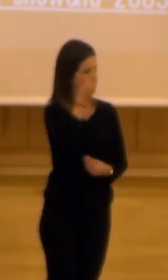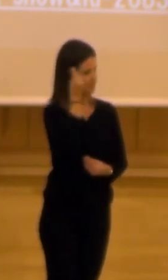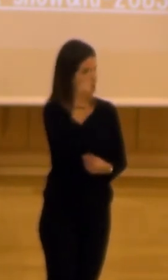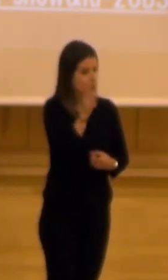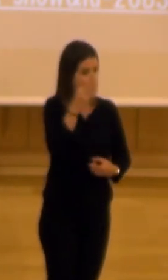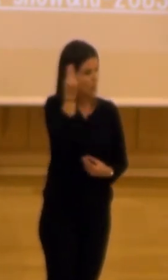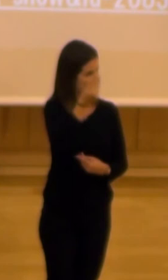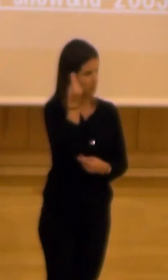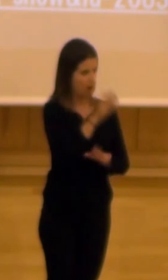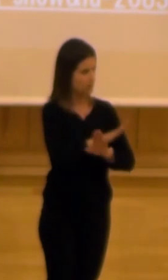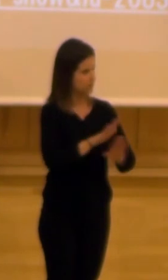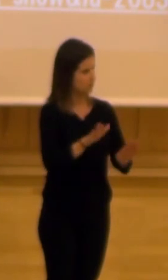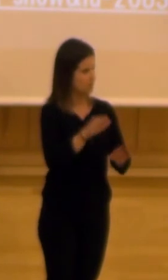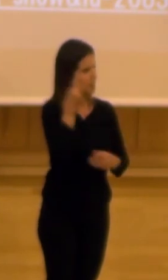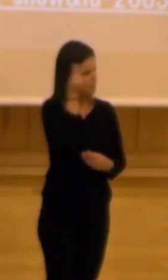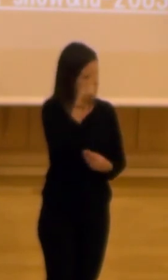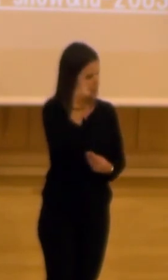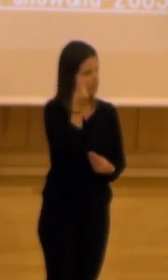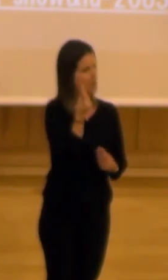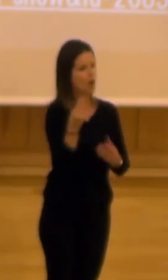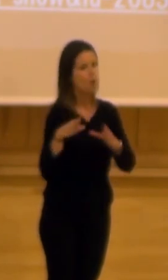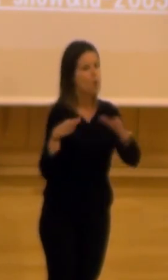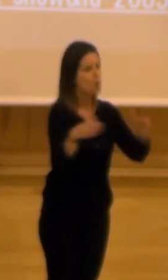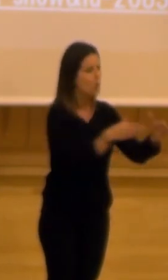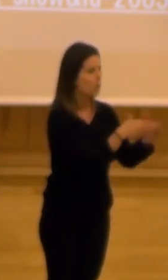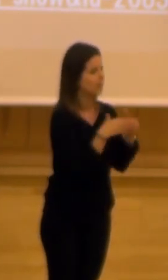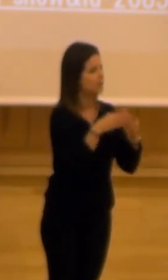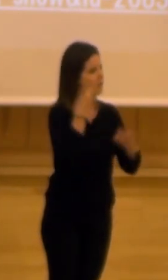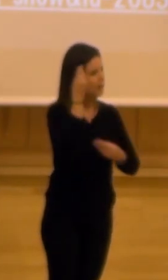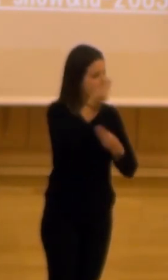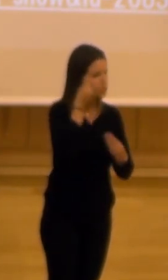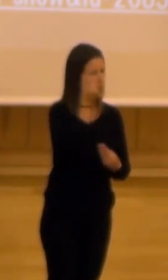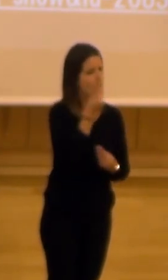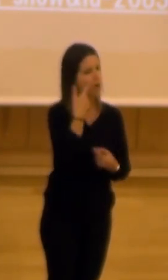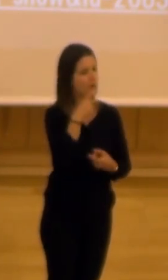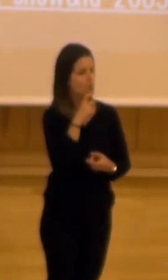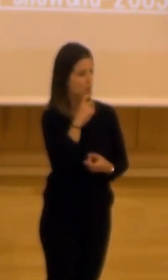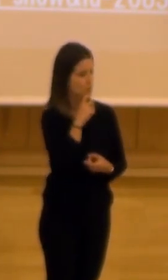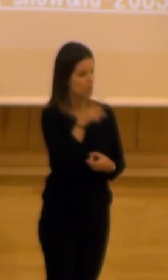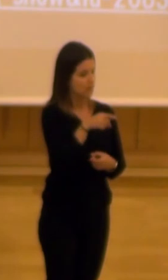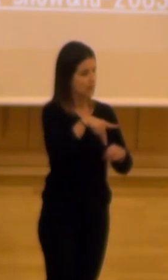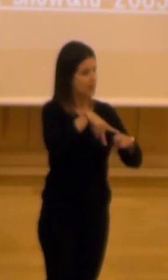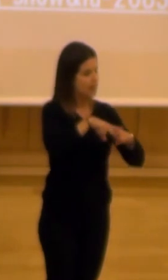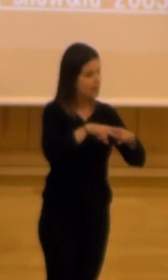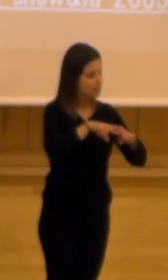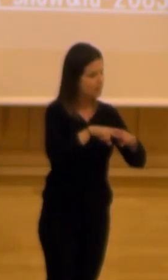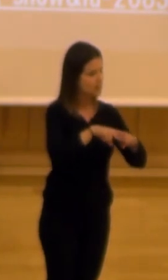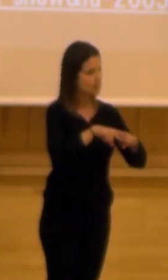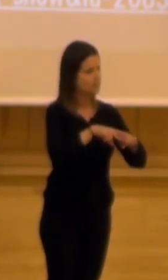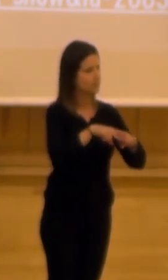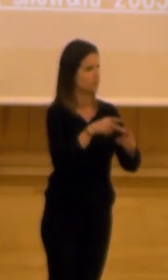solamente pensar y pensarlo colectivamente reflexionarlo y abordarlo esta herramienta